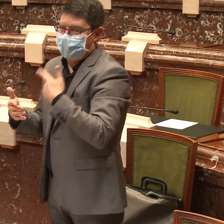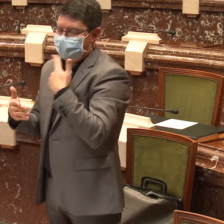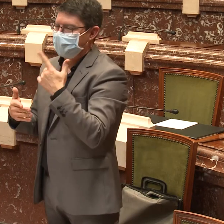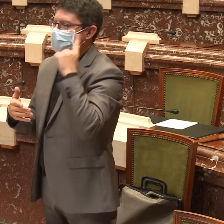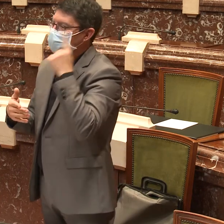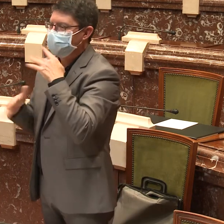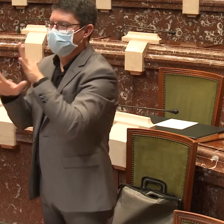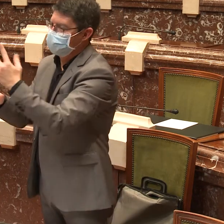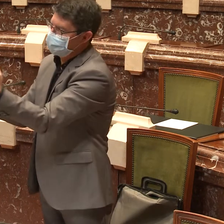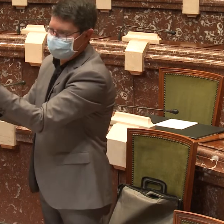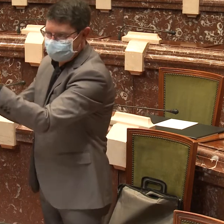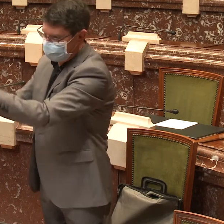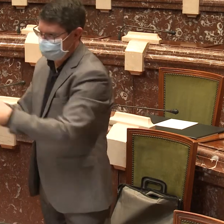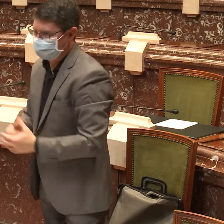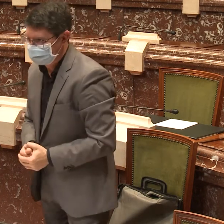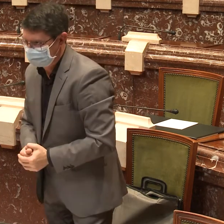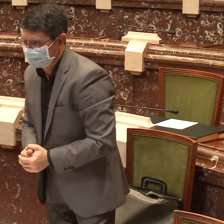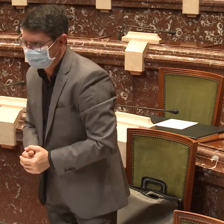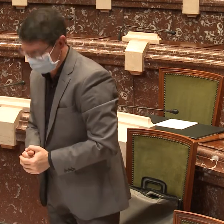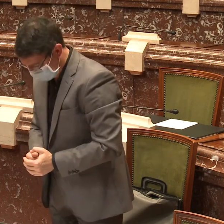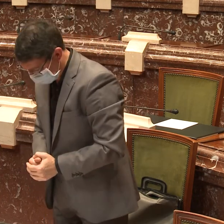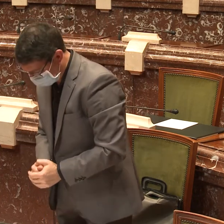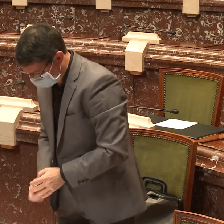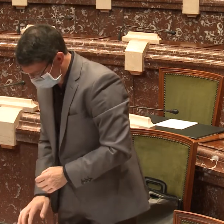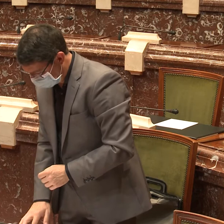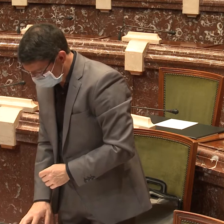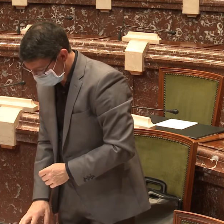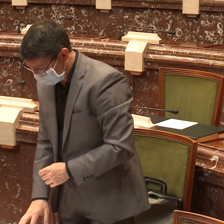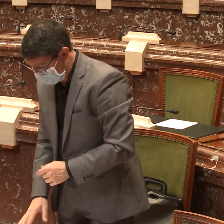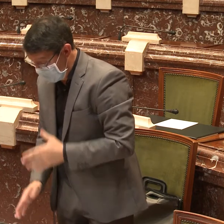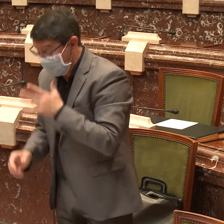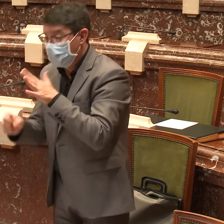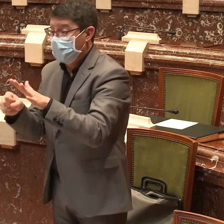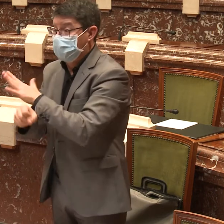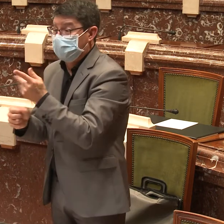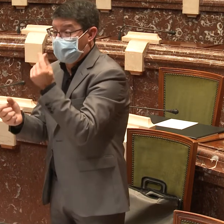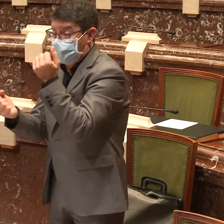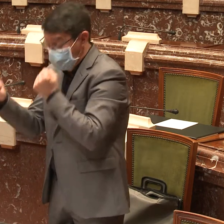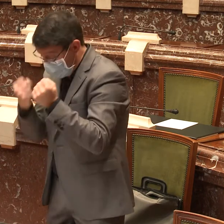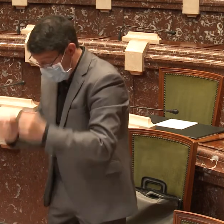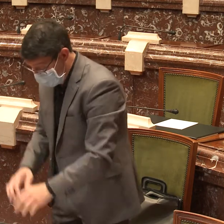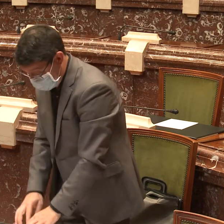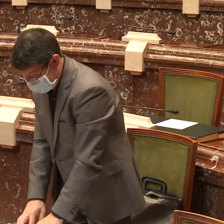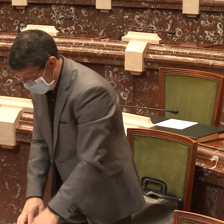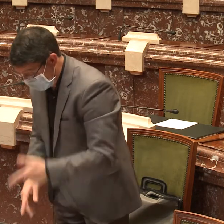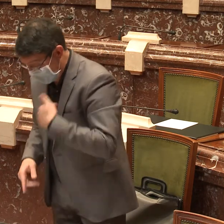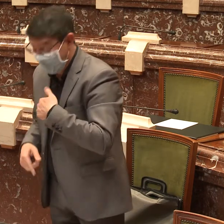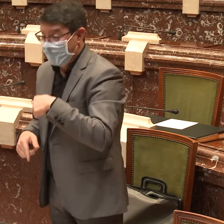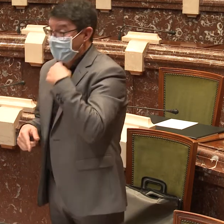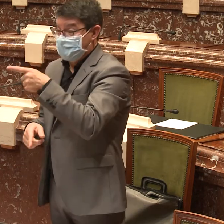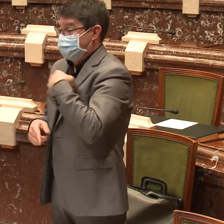mediadora comunicativa y la intérprete de lengua de signos para realizar cualquier servicio que allí desde la cárcel se necesite.